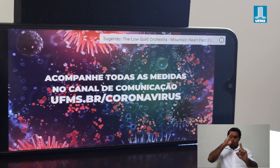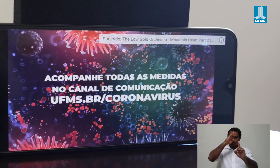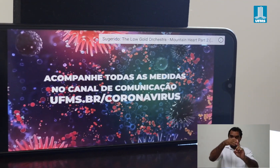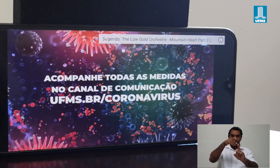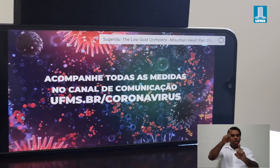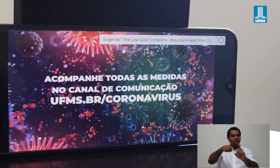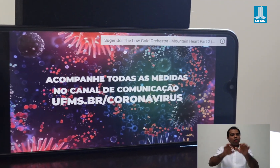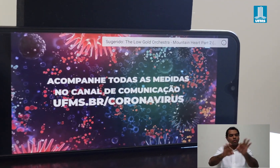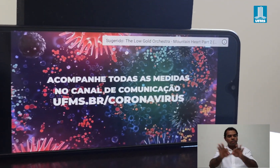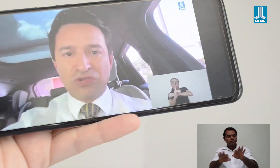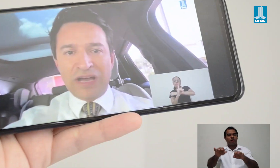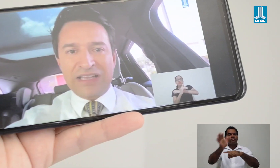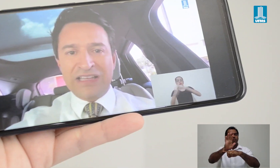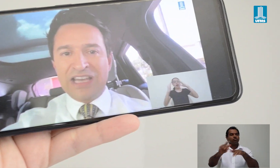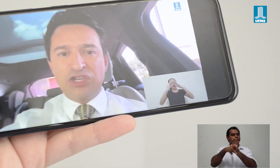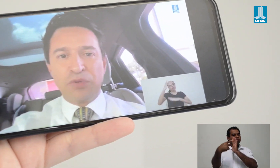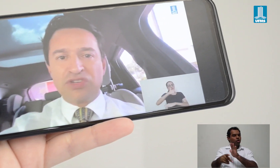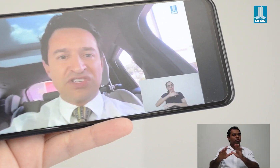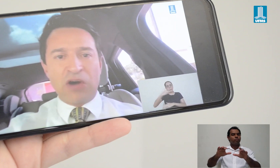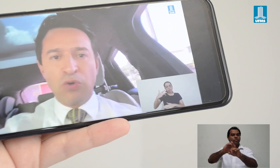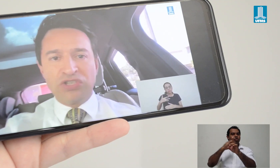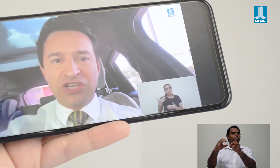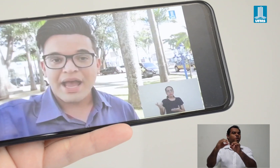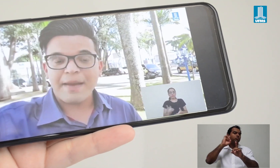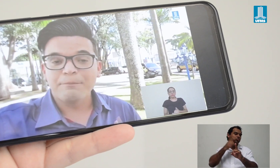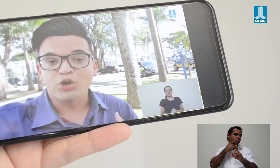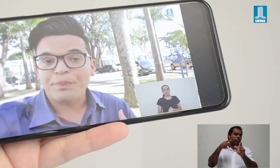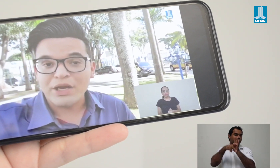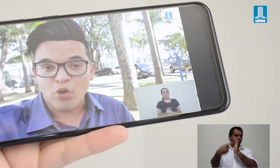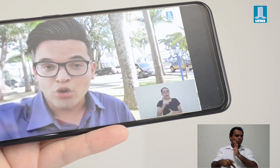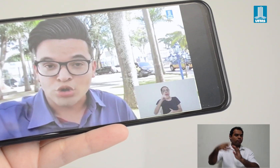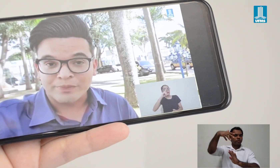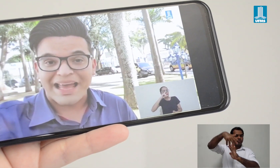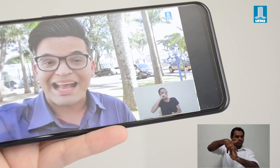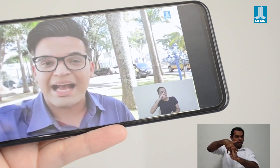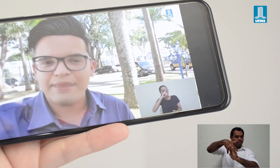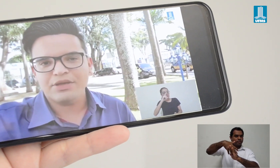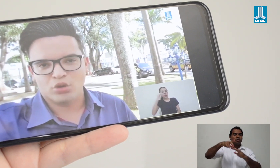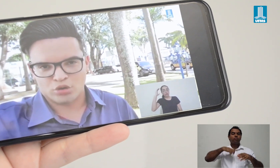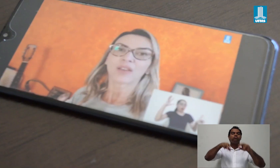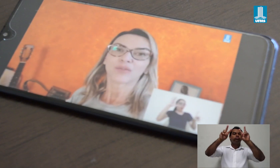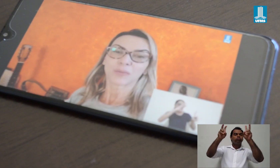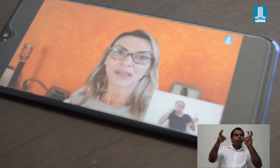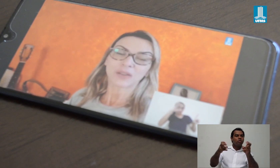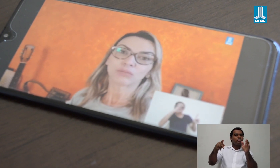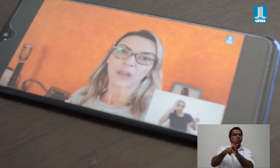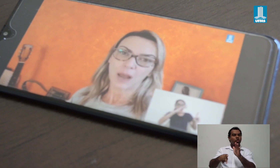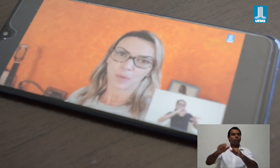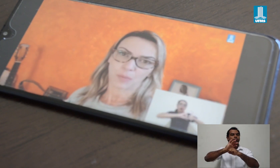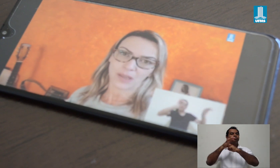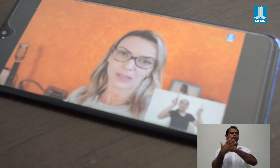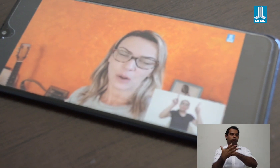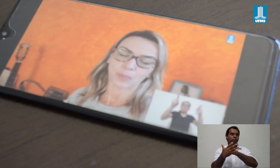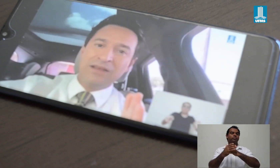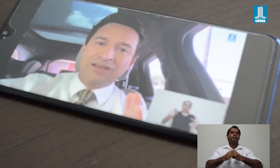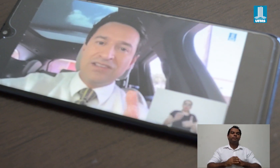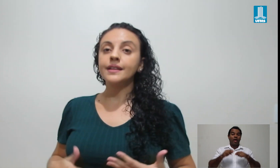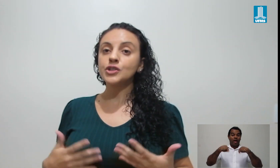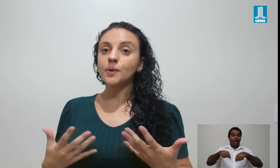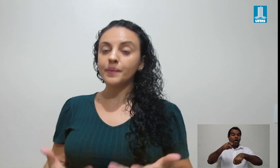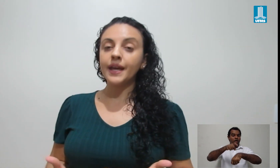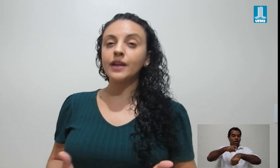produzir vídeos exclusivos para a comunidade surda da instituição com assuntos relacionados à pandemia da covid-19.